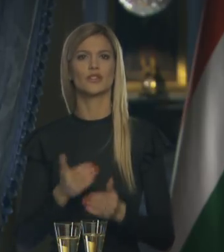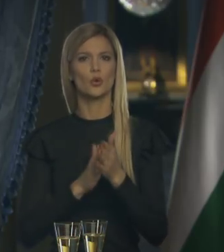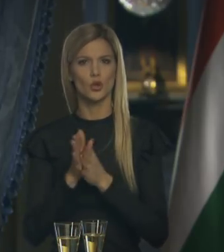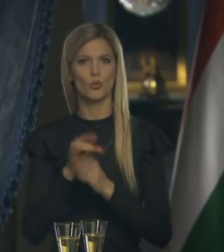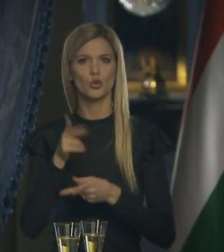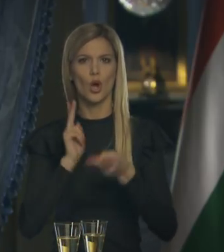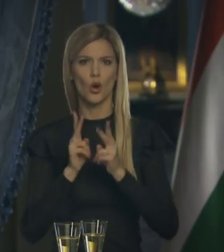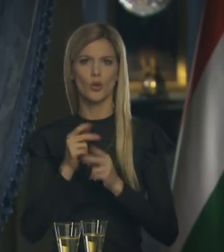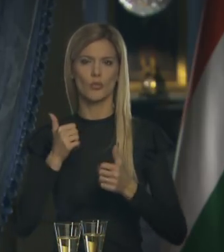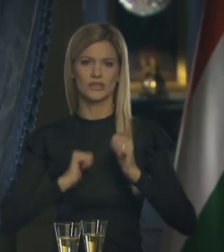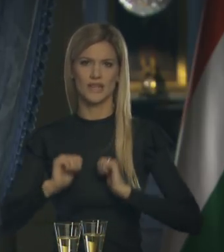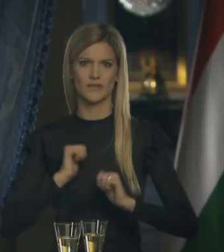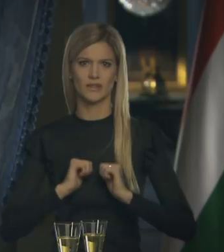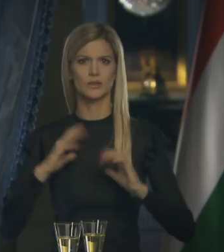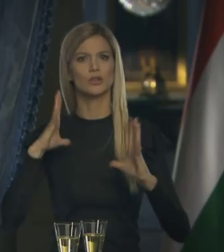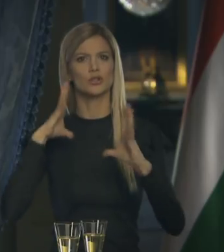ma szenvedés. Szenvedés!